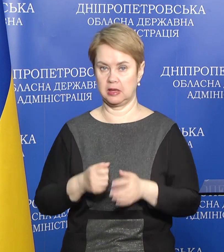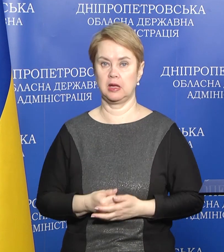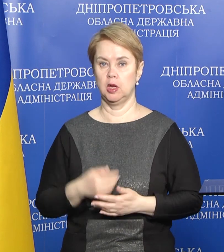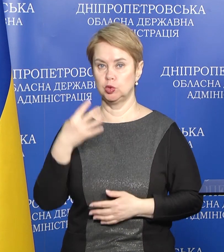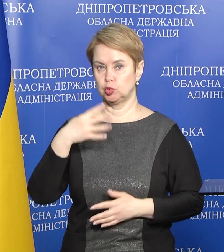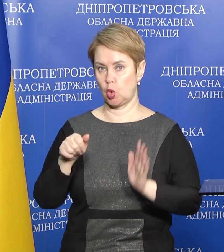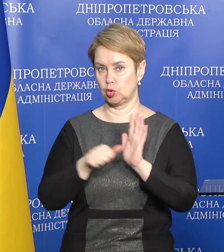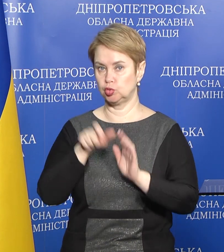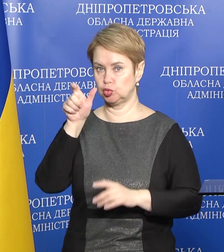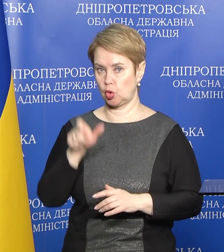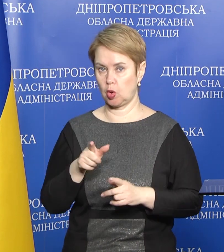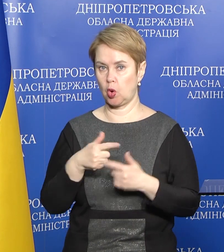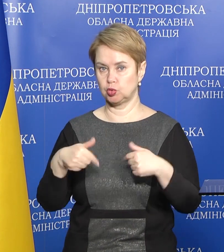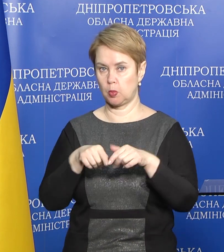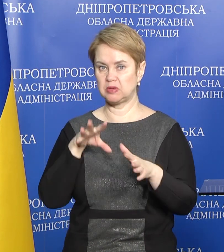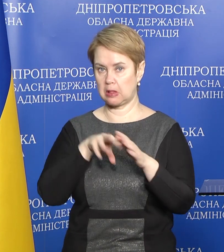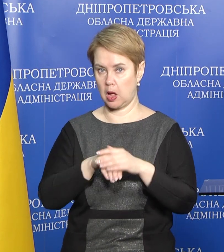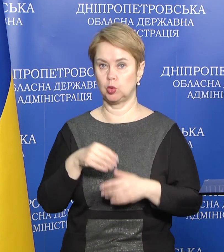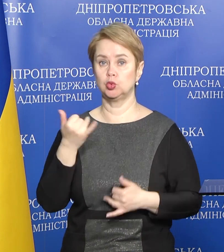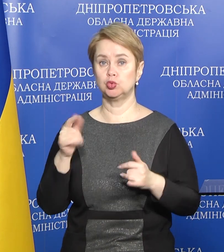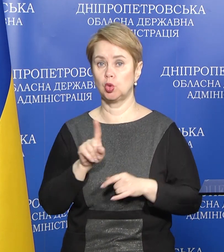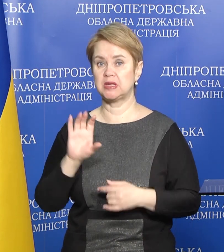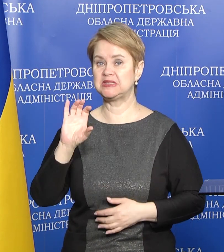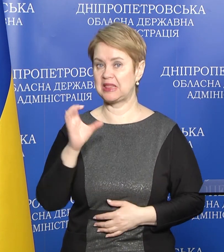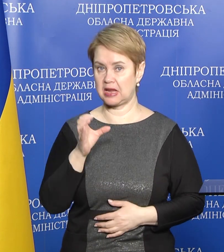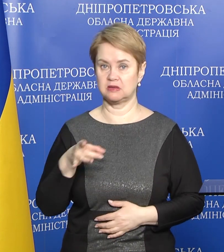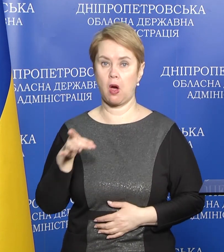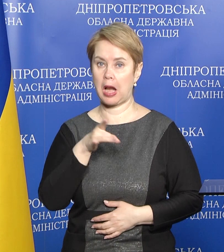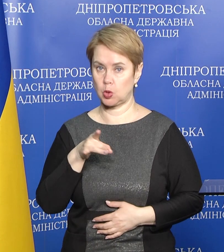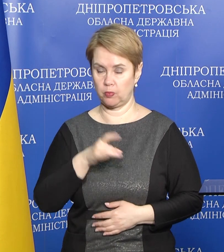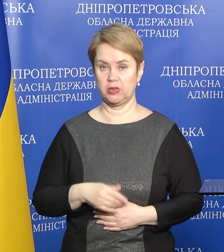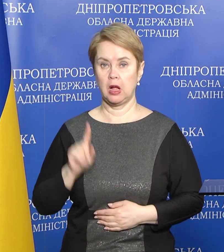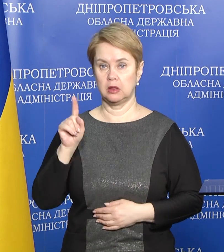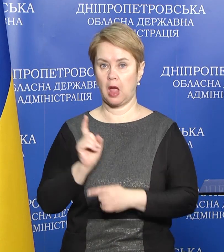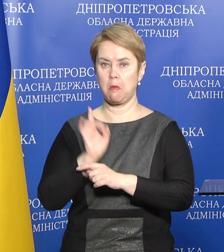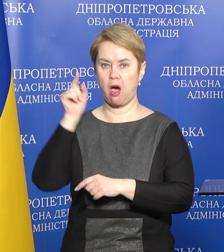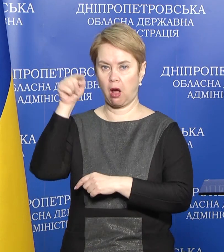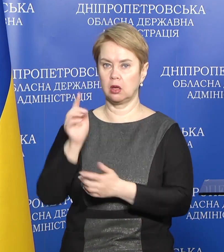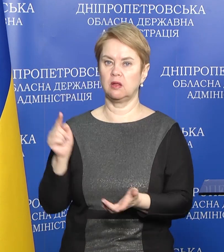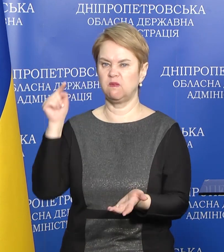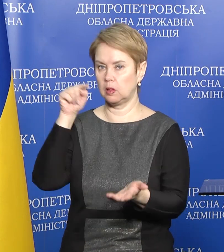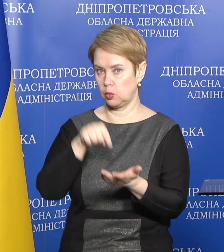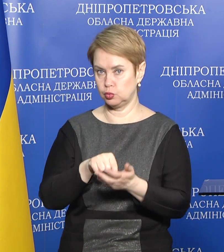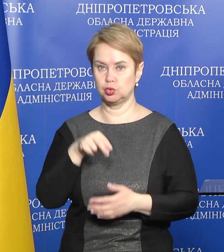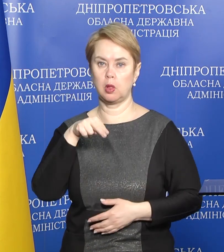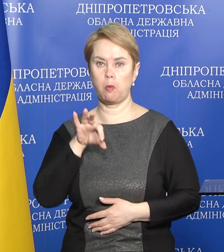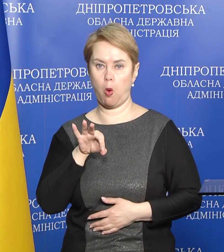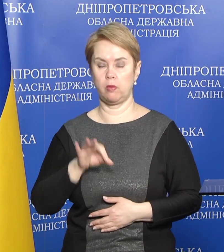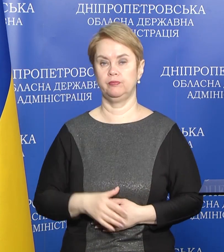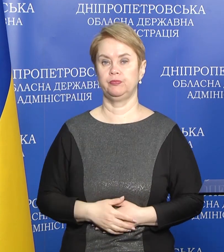та 46 чоловік особового складу. Щодо Синельниківського району, там ракети влучили на